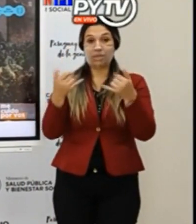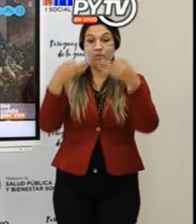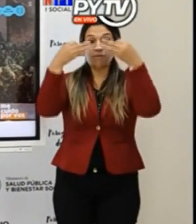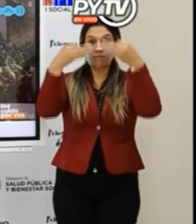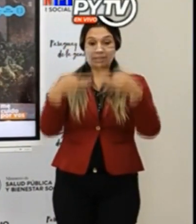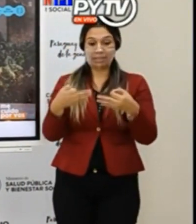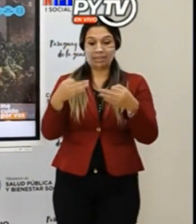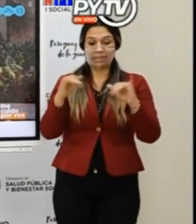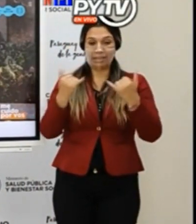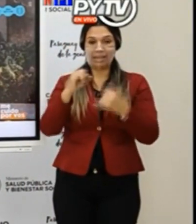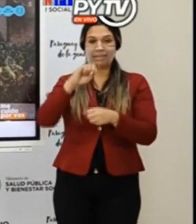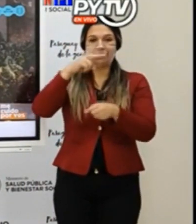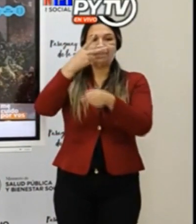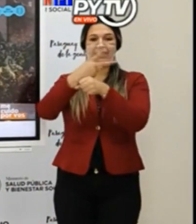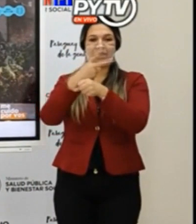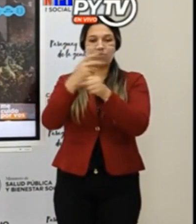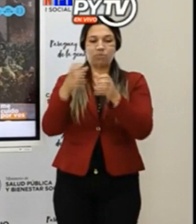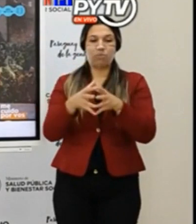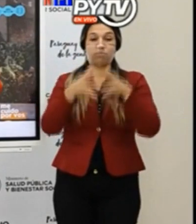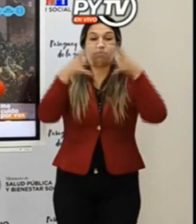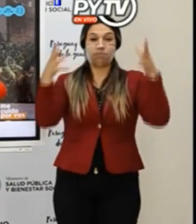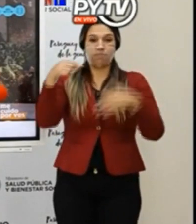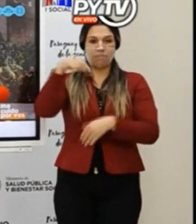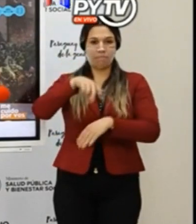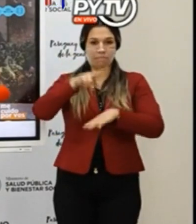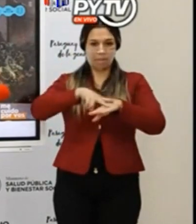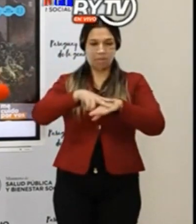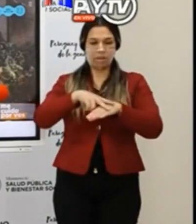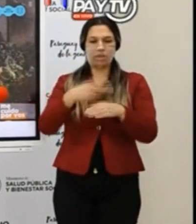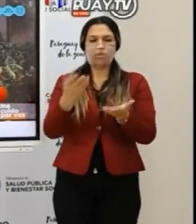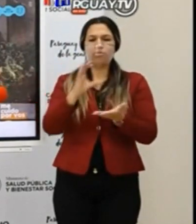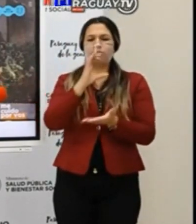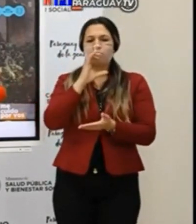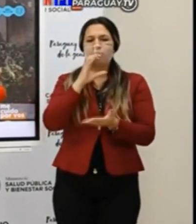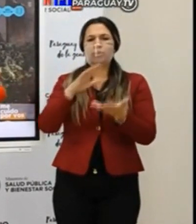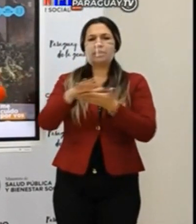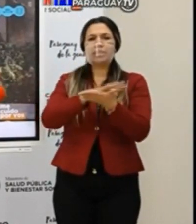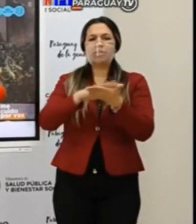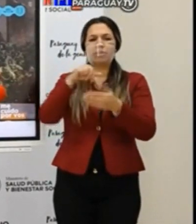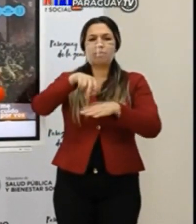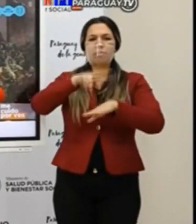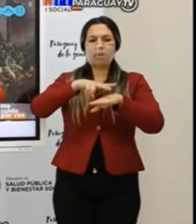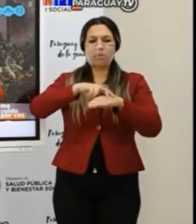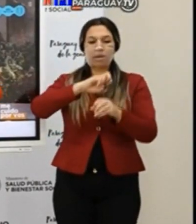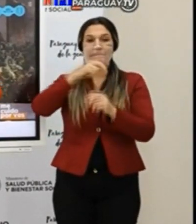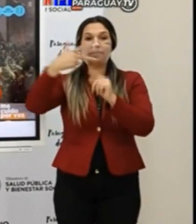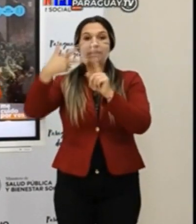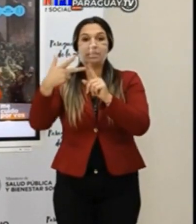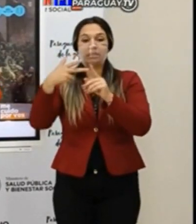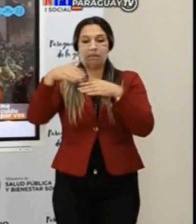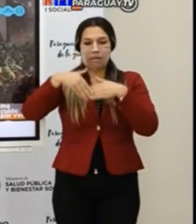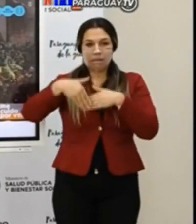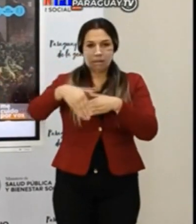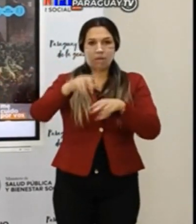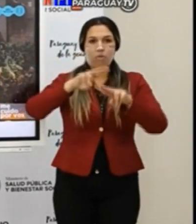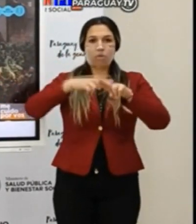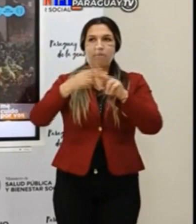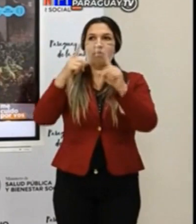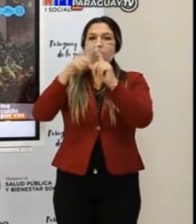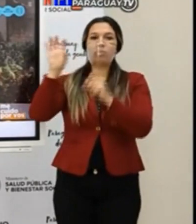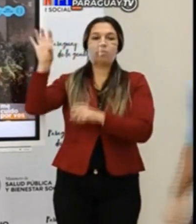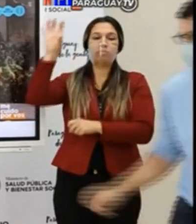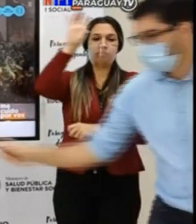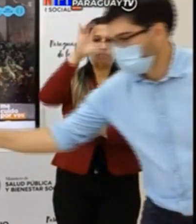estamos en una segunda ola en el país como golpeará a paraguay la tercera que se está iniciando en otros países